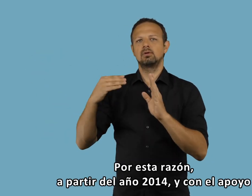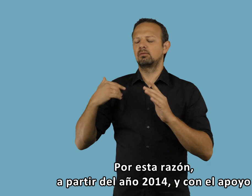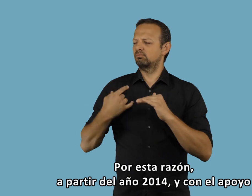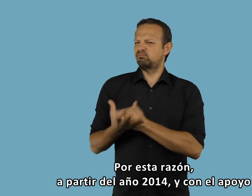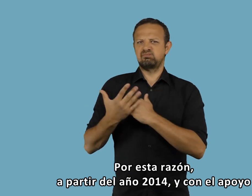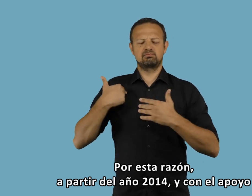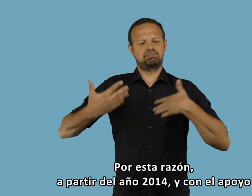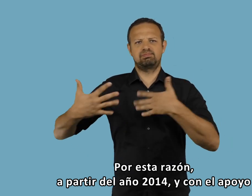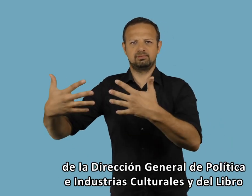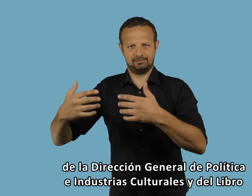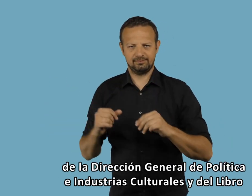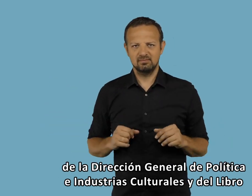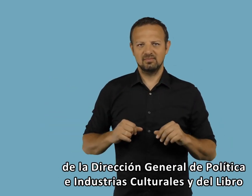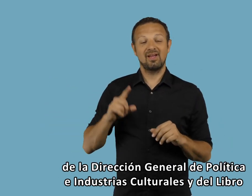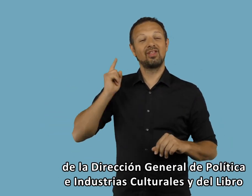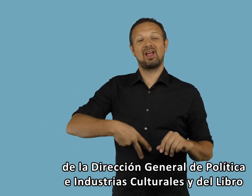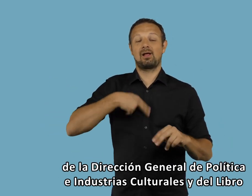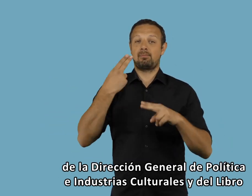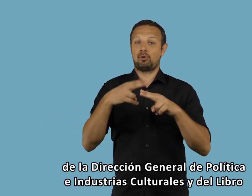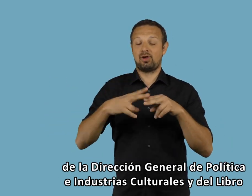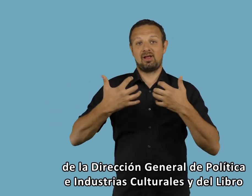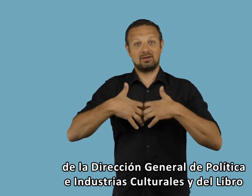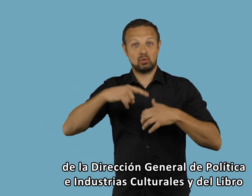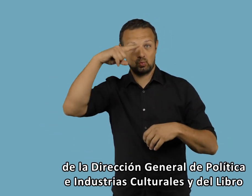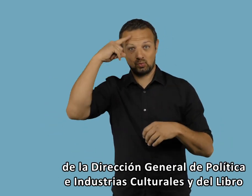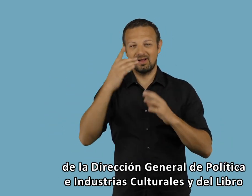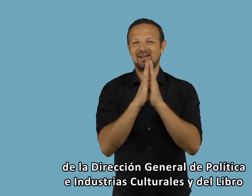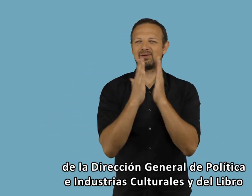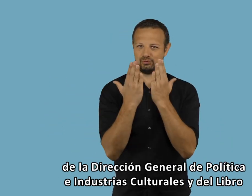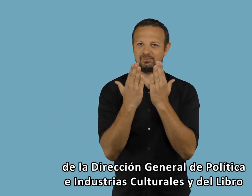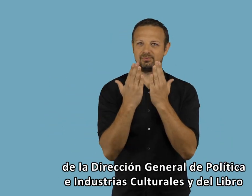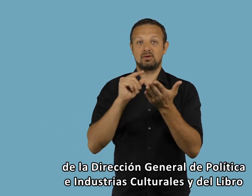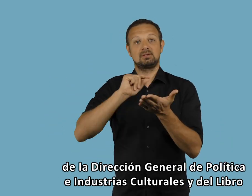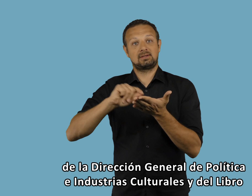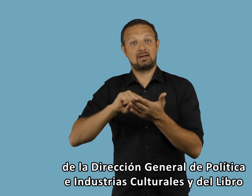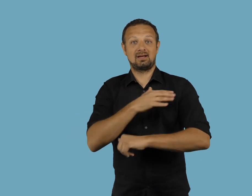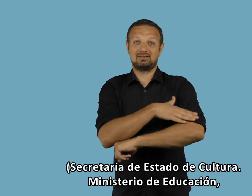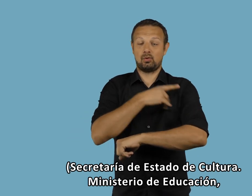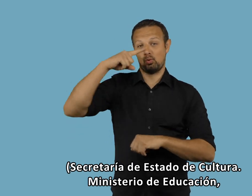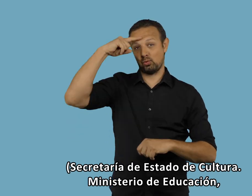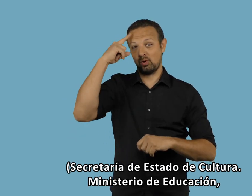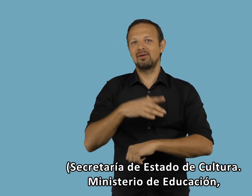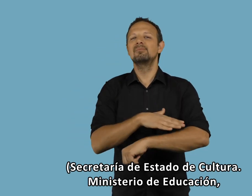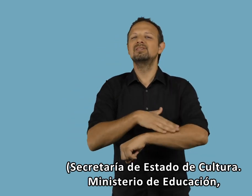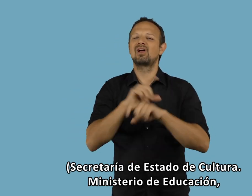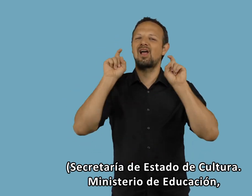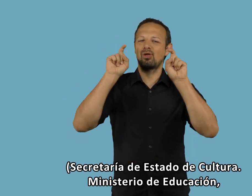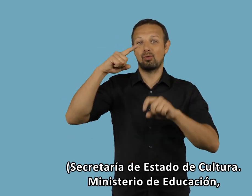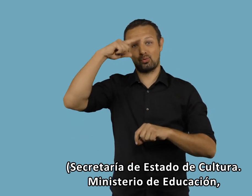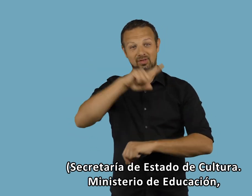2014 y con el apoyo de la Dirección General de Política e Industrias Culturales y del Libro Secretaría de Estado de